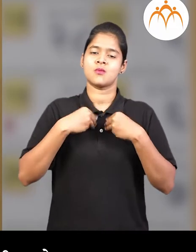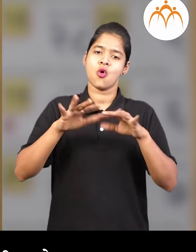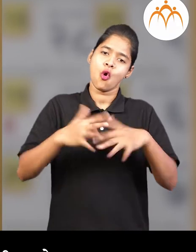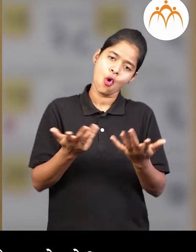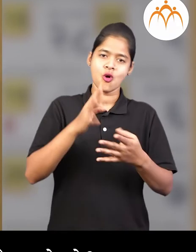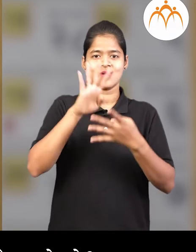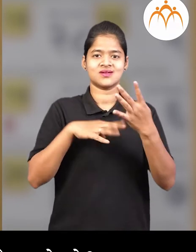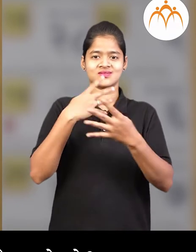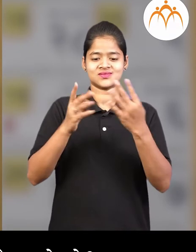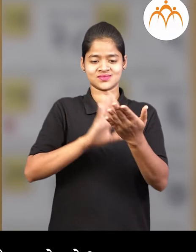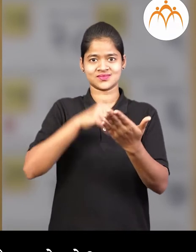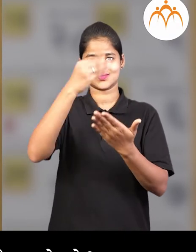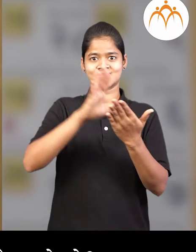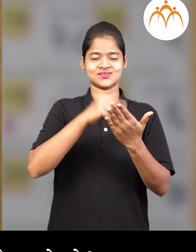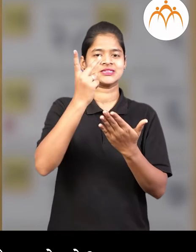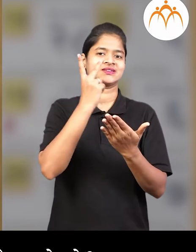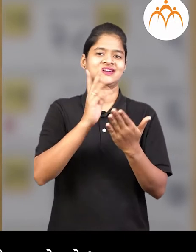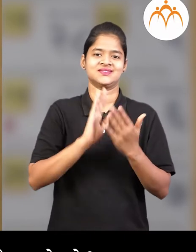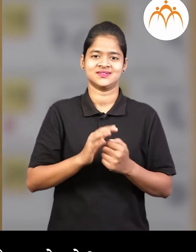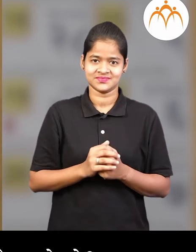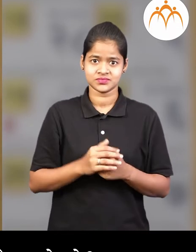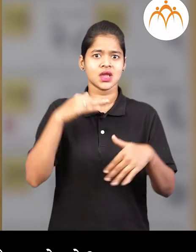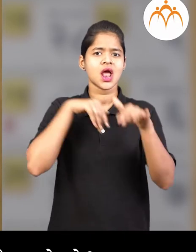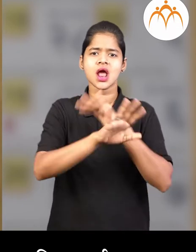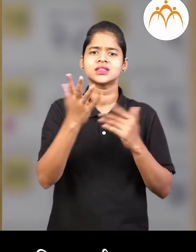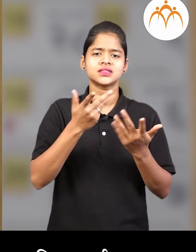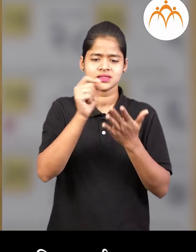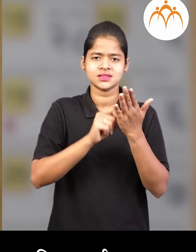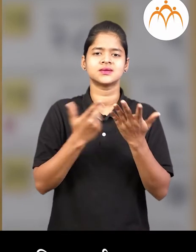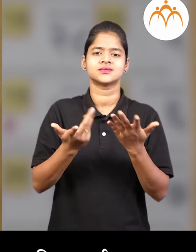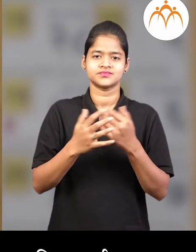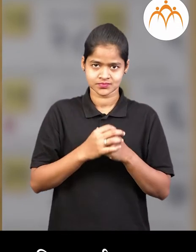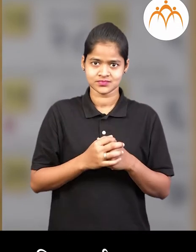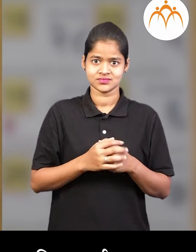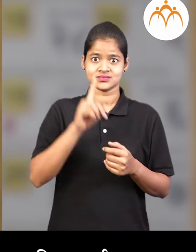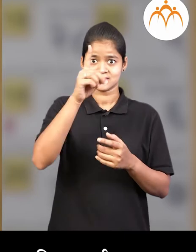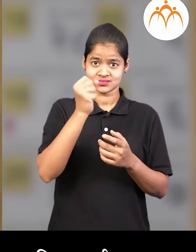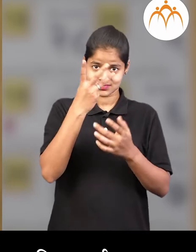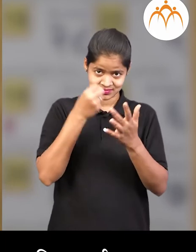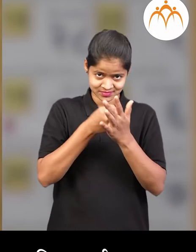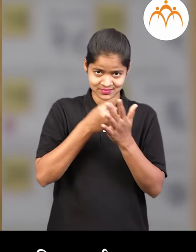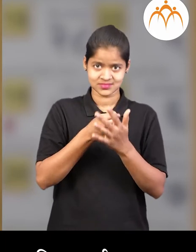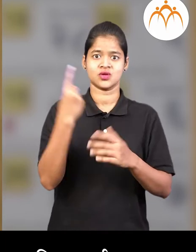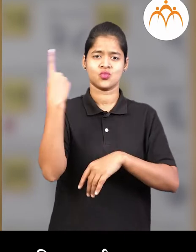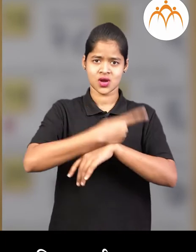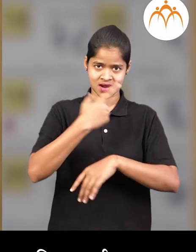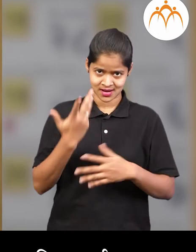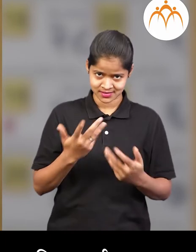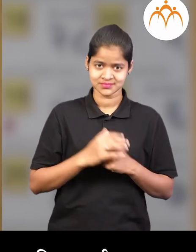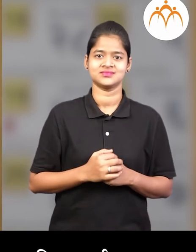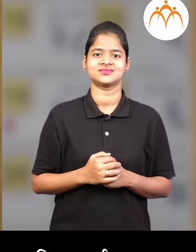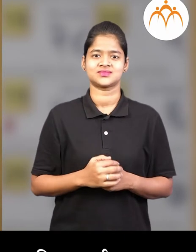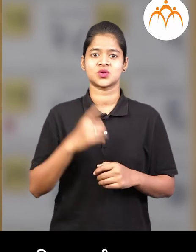दिन दर्शिकेत काईकाई लिलेल अस्तबर तारीख किवा दिनांक मंजे दिवस, वार,